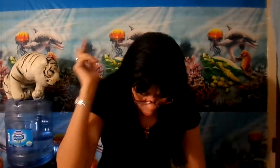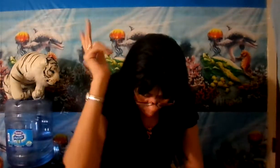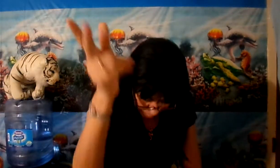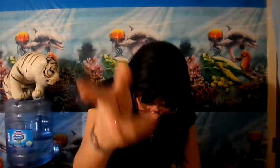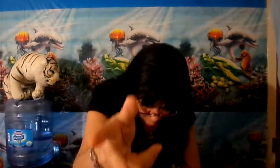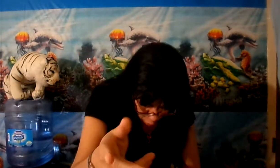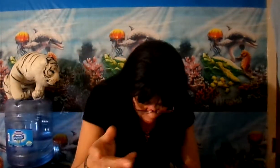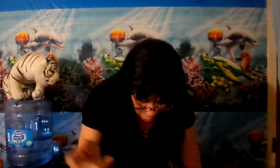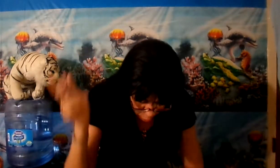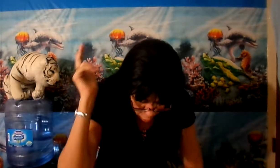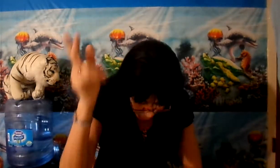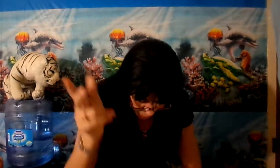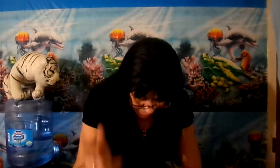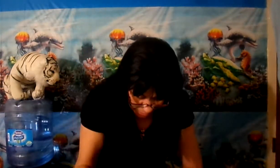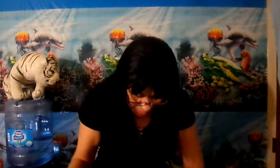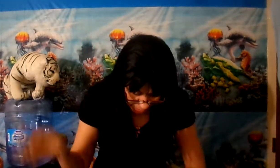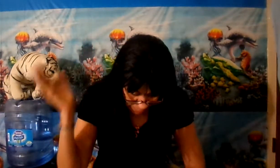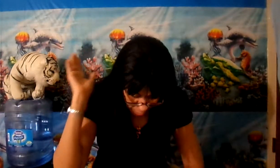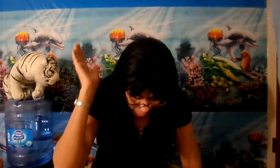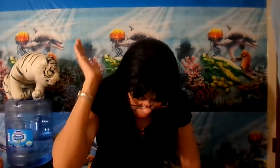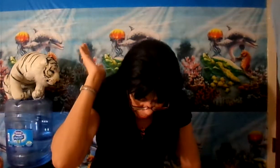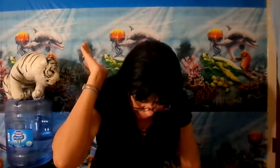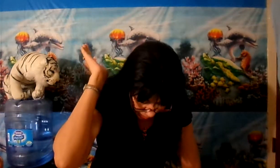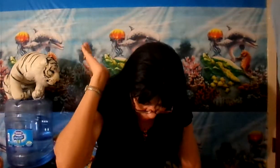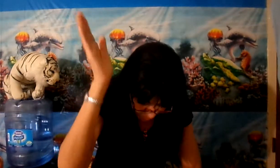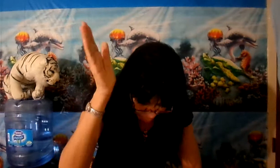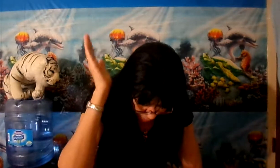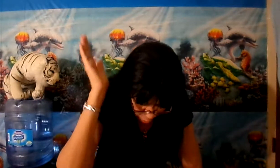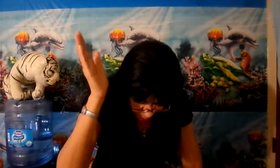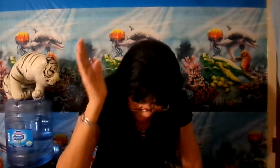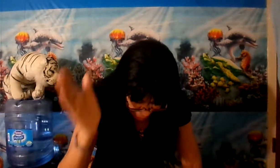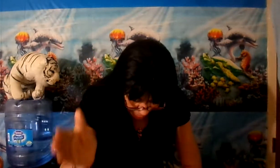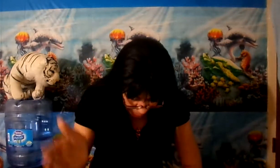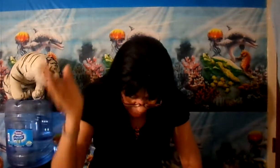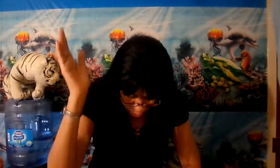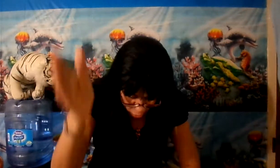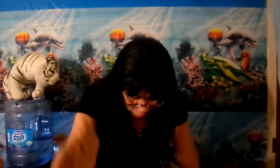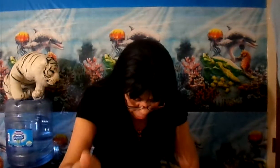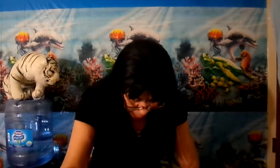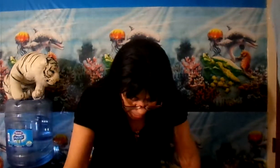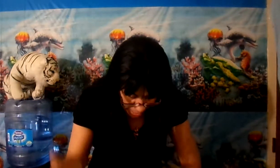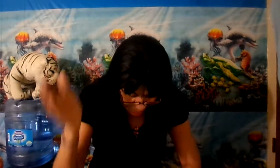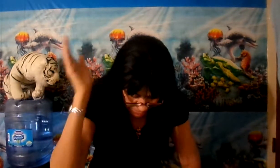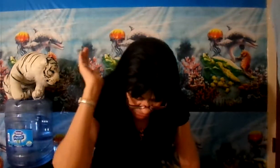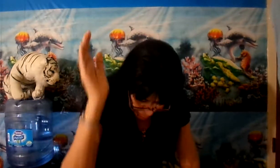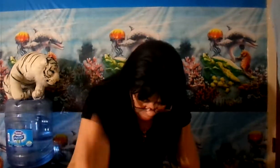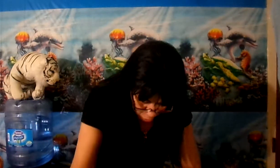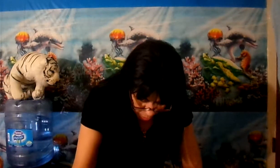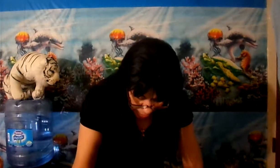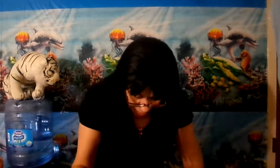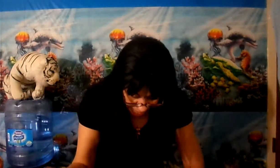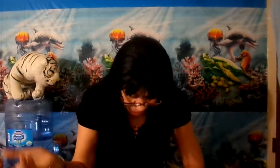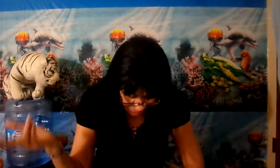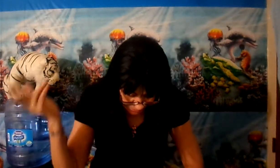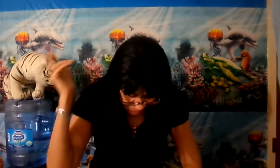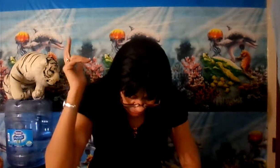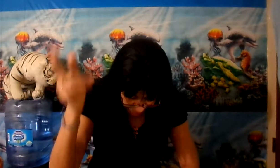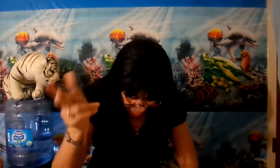Un varón junto, Noé, cambió a cambio, halló gracia ante los ojos de Jehová. Génesis 6.8. ¿A qué debías